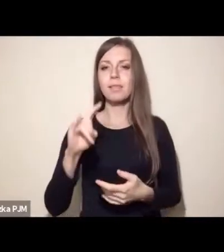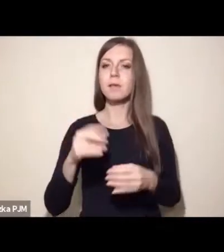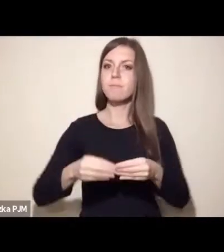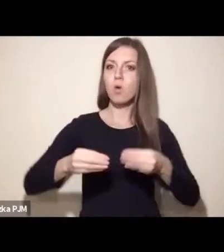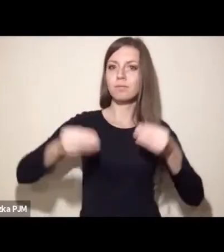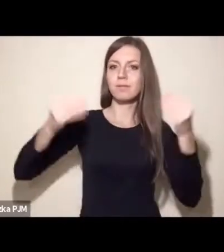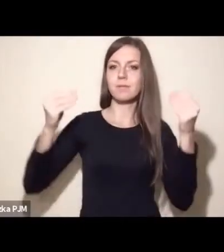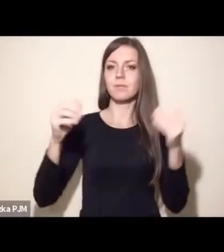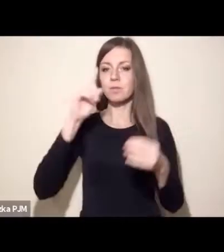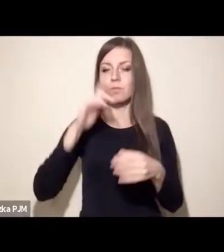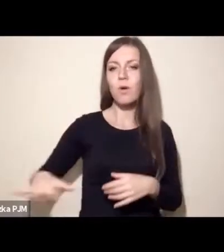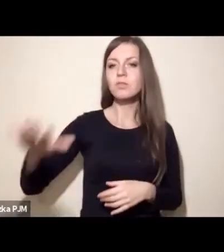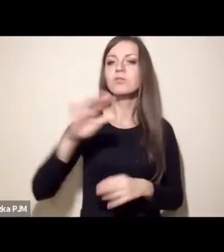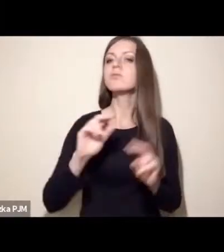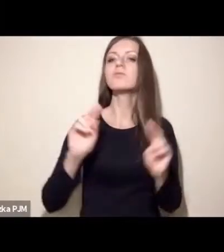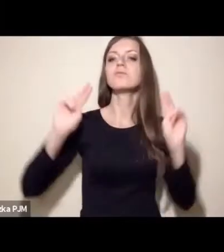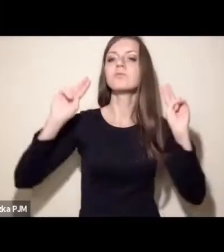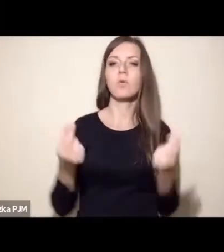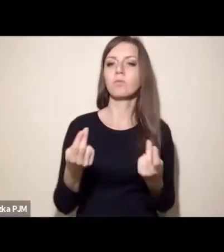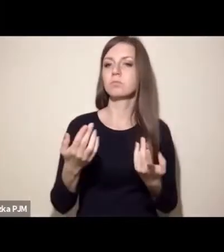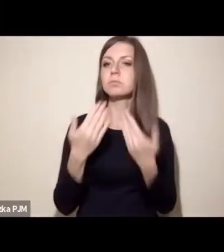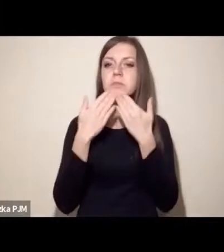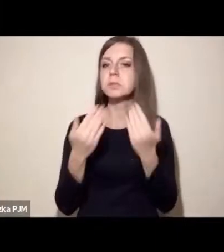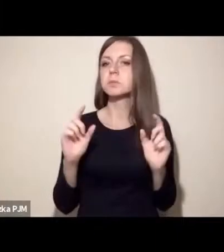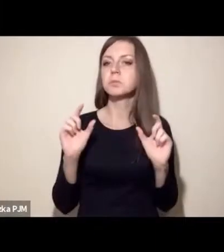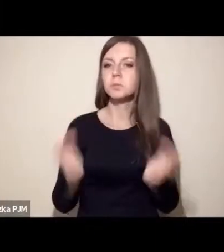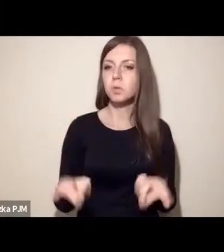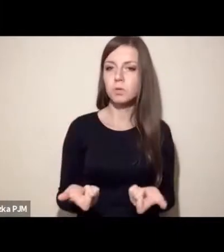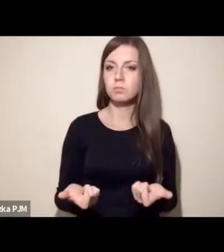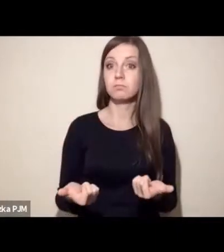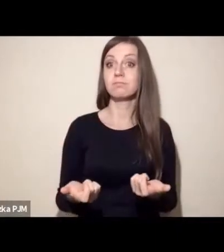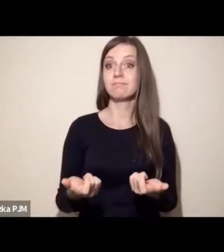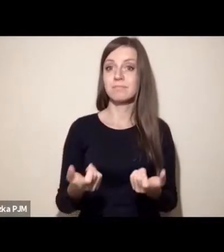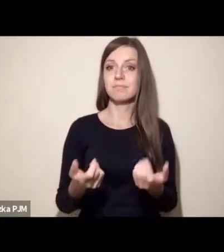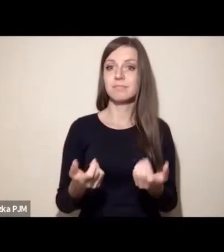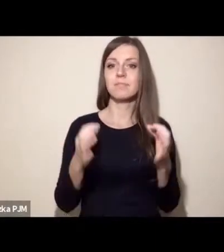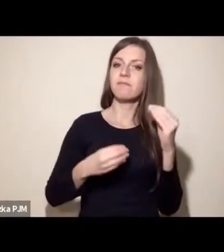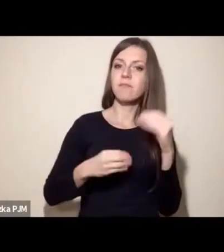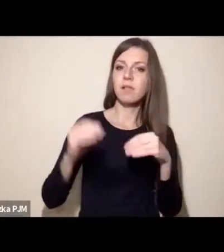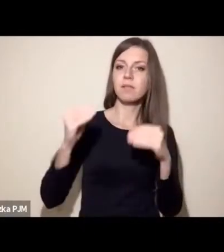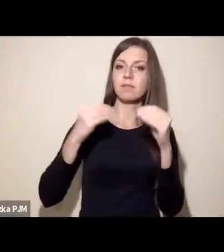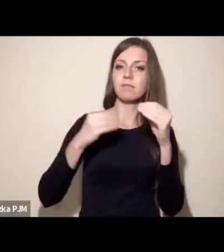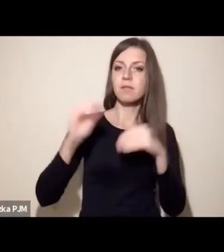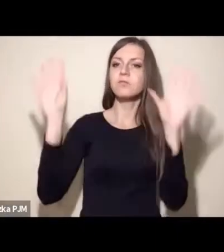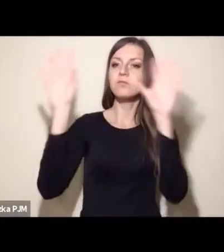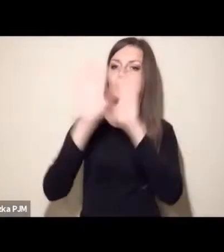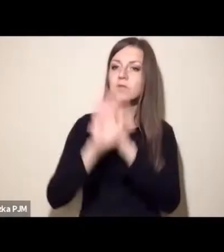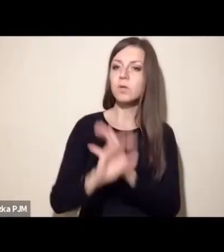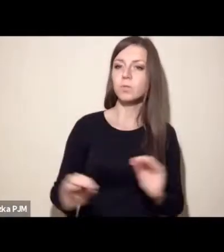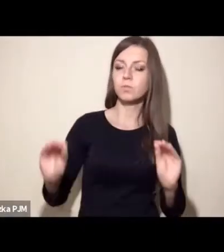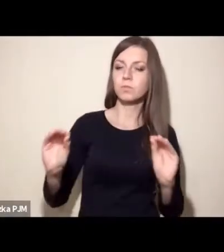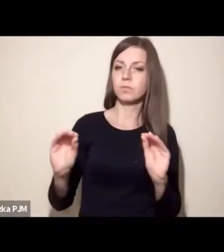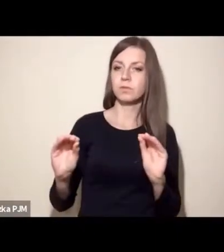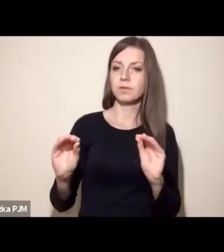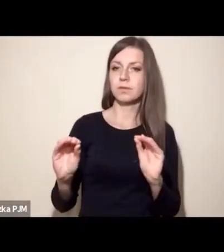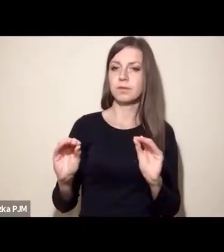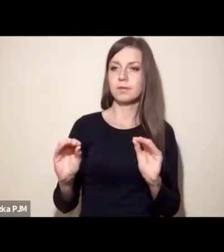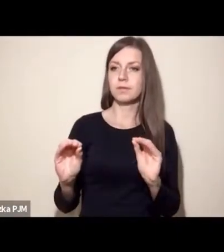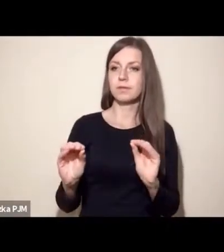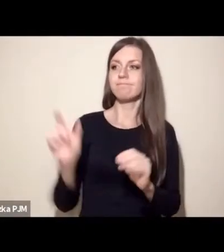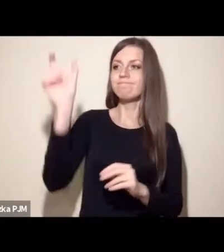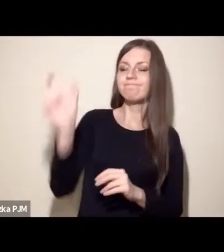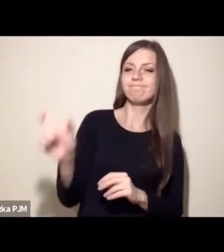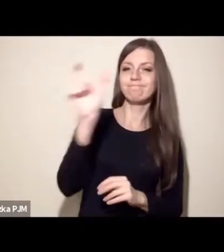wynika z coraz większego poszanowania jednostkowych interesów.